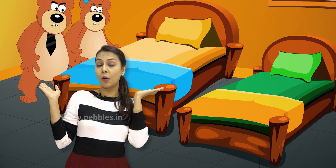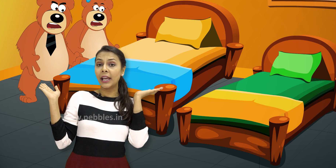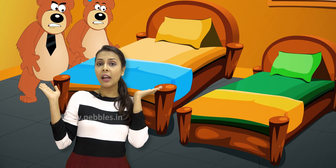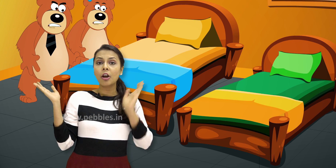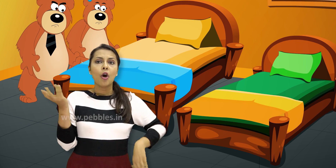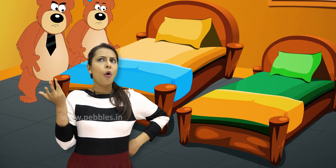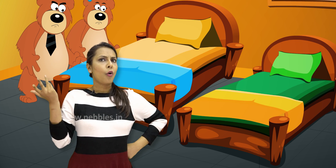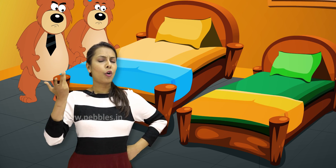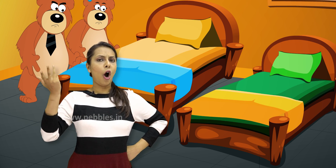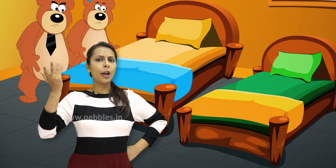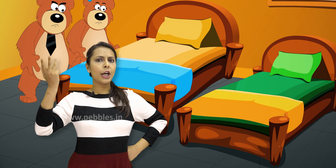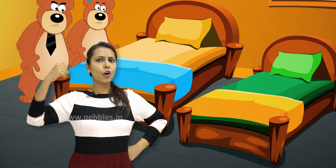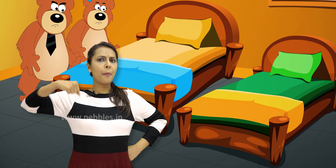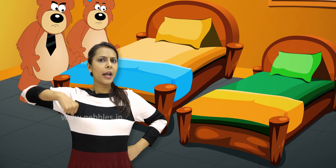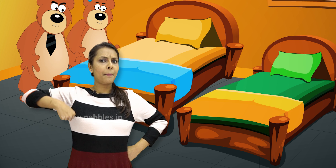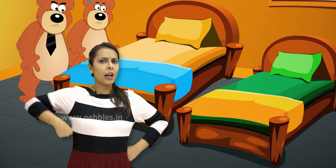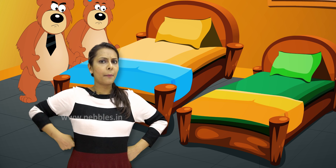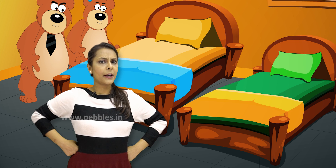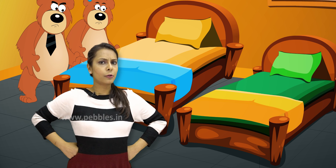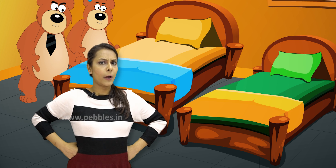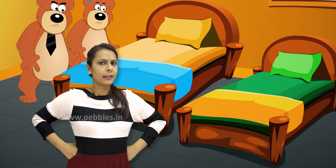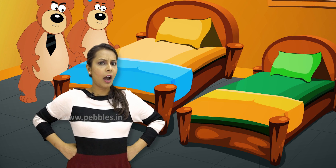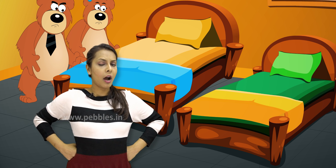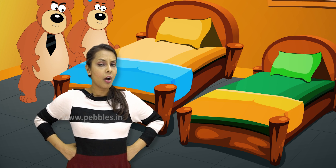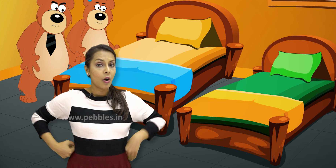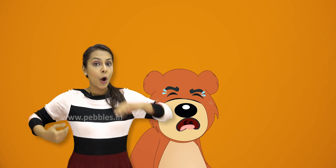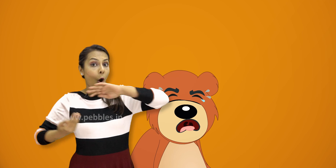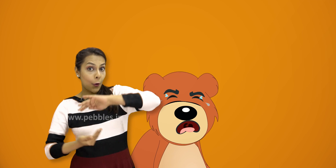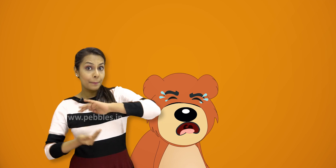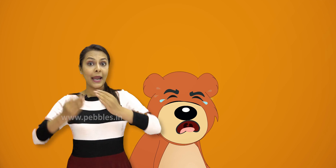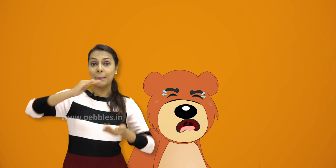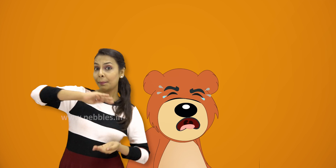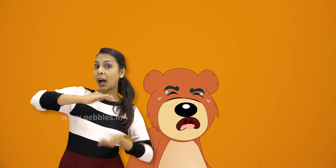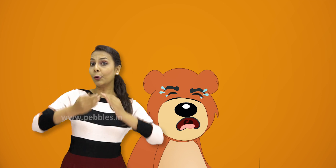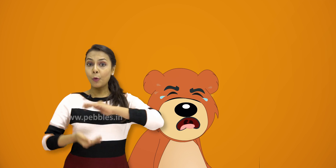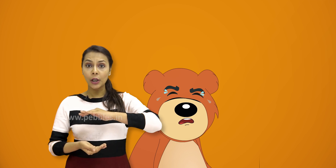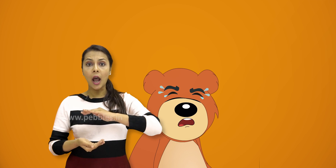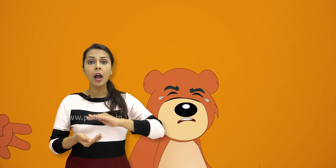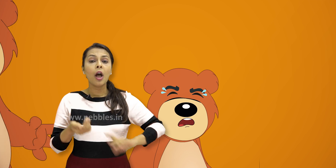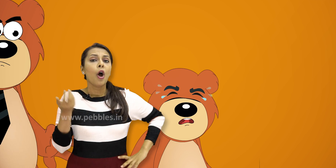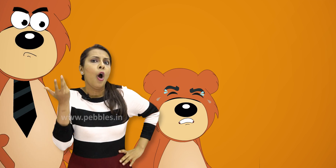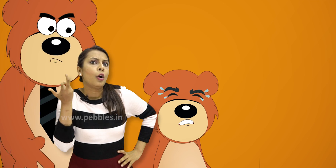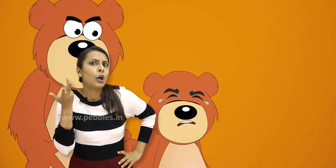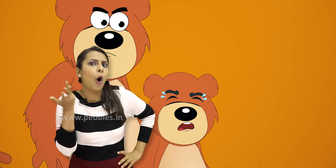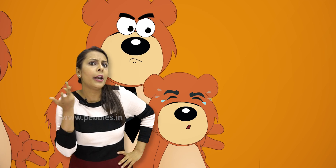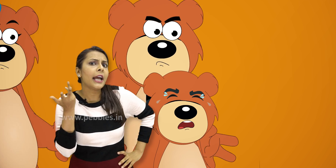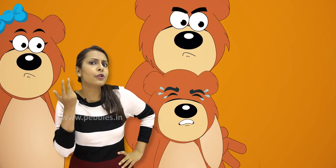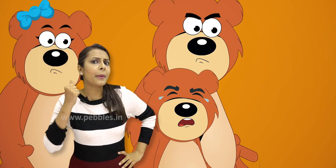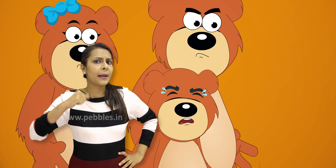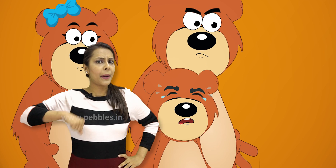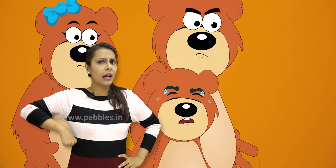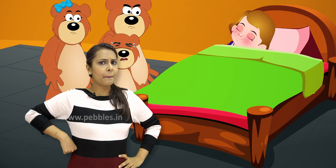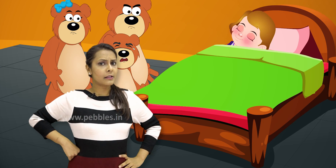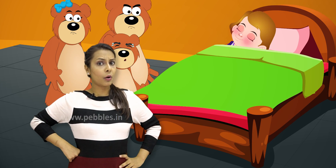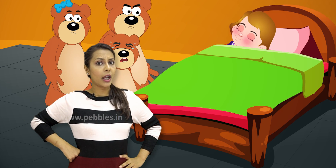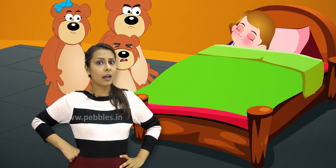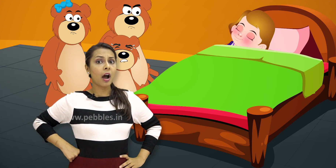भालू बोले कौन है जो हमारे पलंग पर सोया था और बेबी भालू बोला कौन है जो